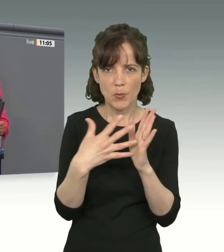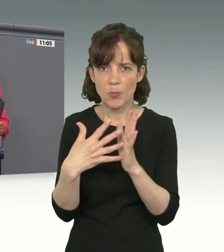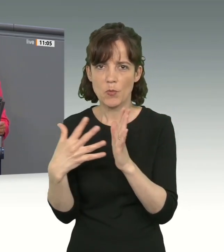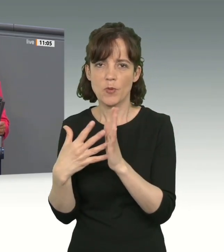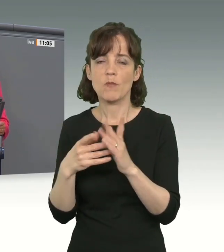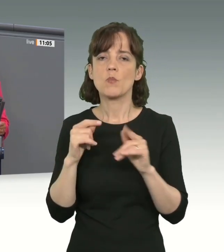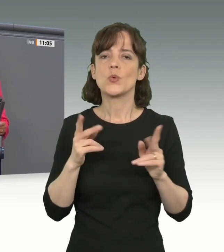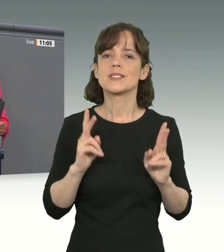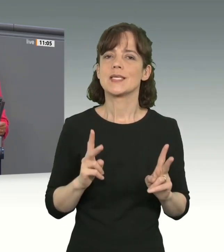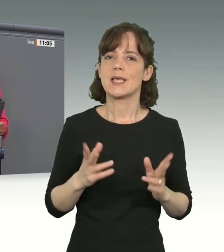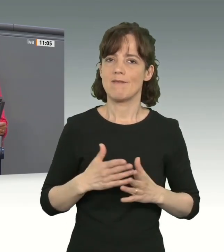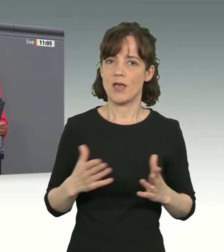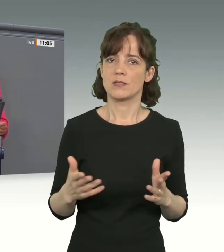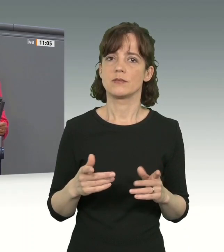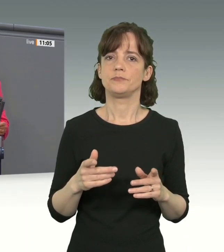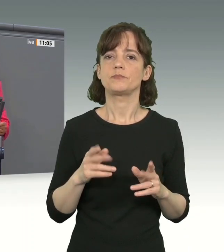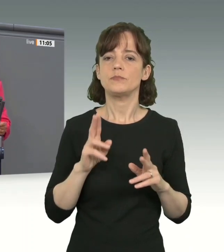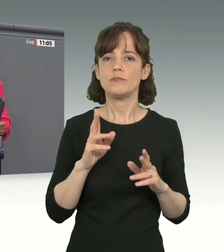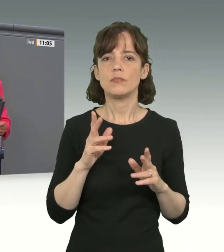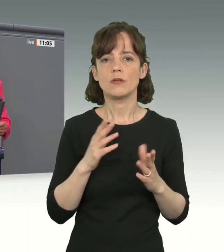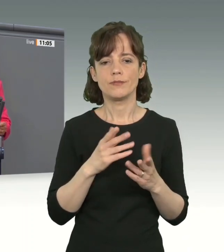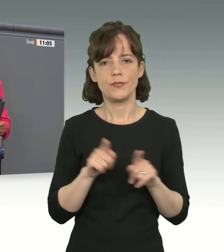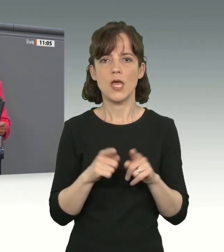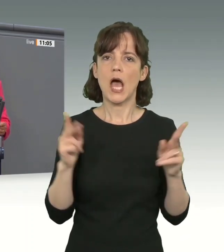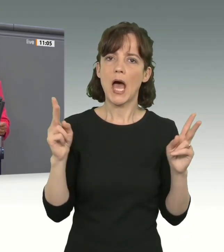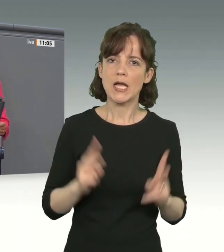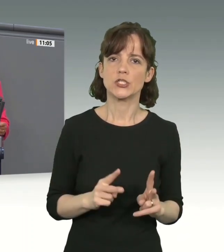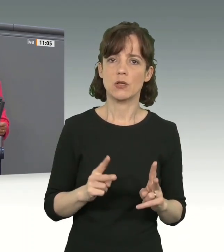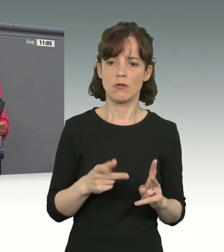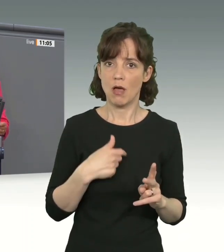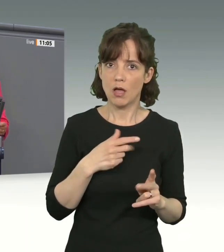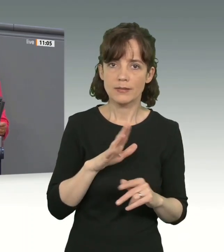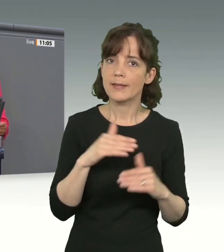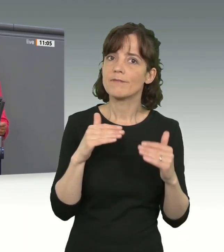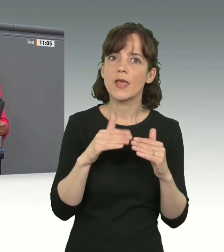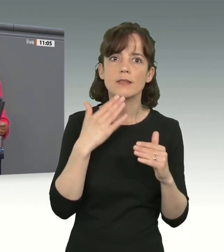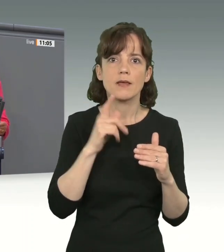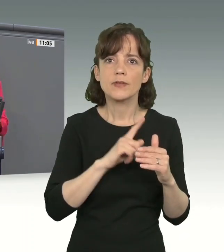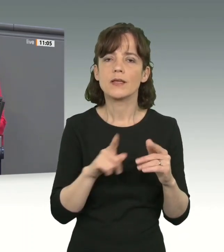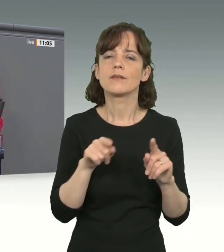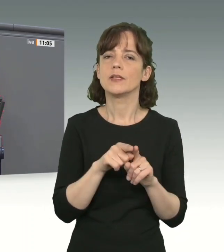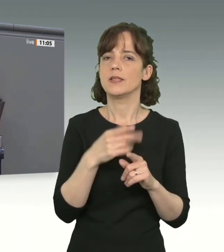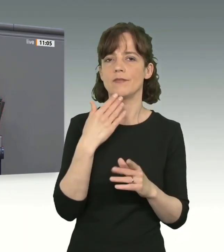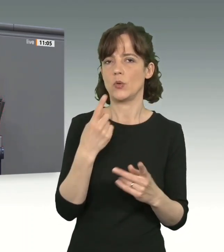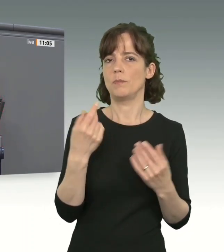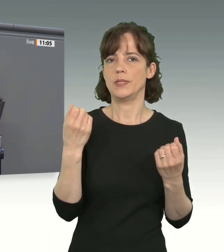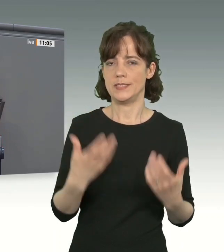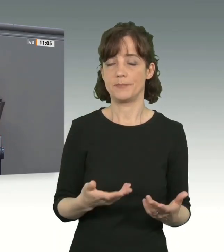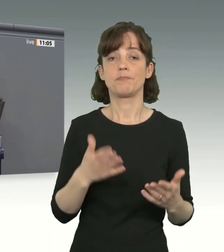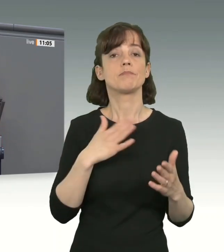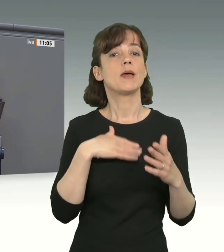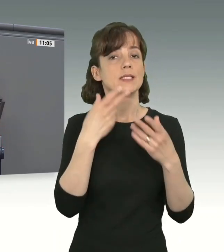sichergestellt sein, dass keine ungerechtfertigten Einschränkungen der Freiheit stattfinden. Meine sehr geehrten Damen und Herren,